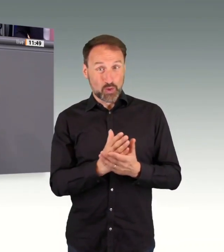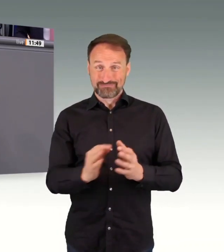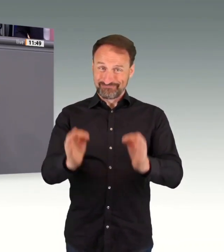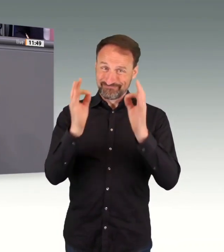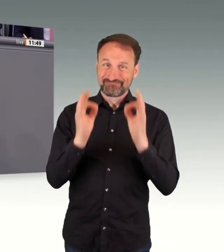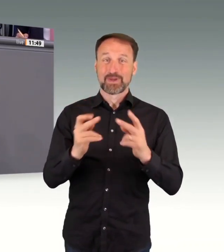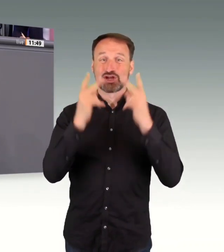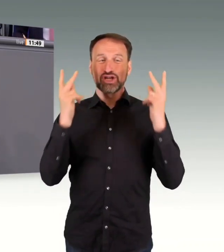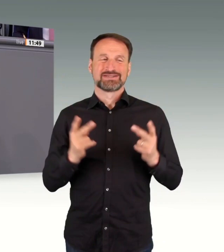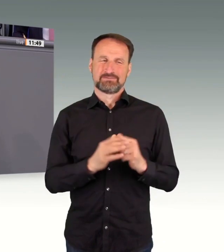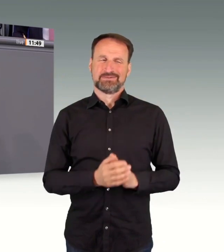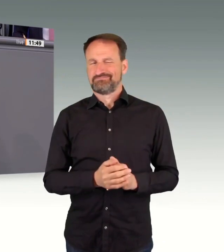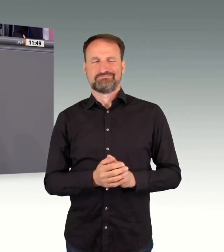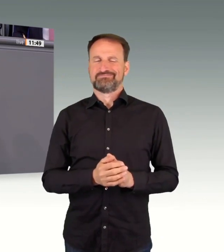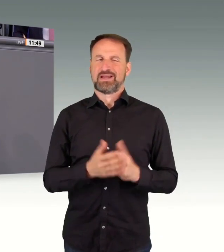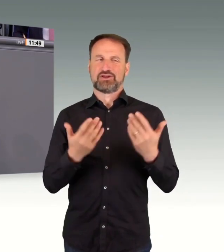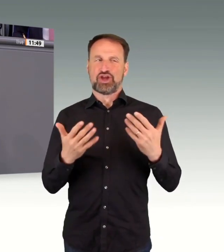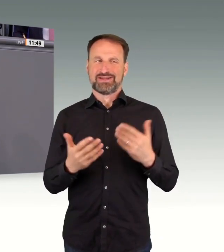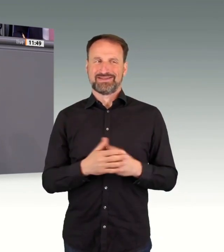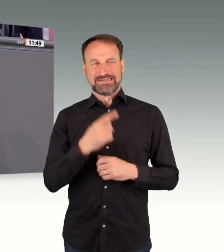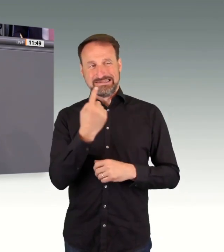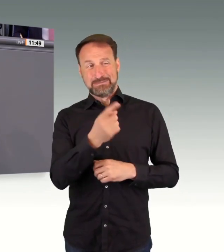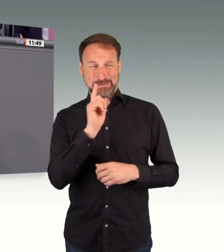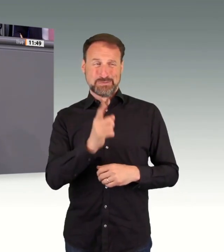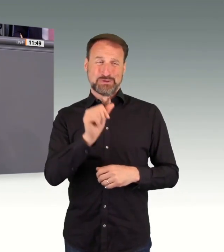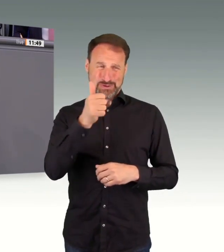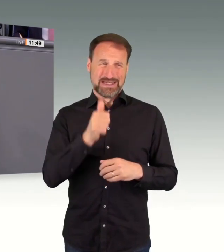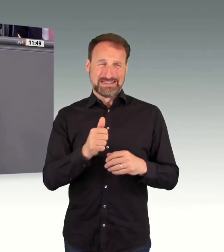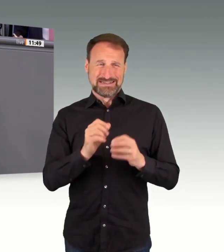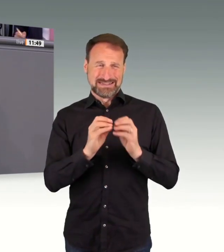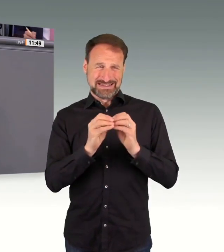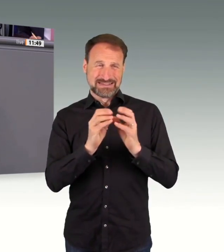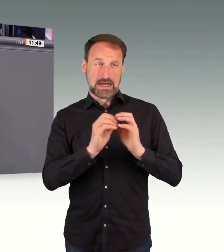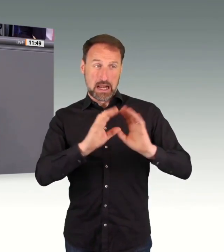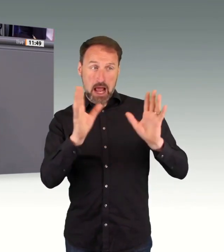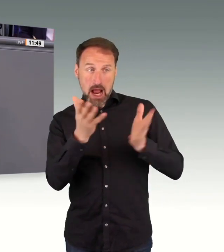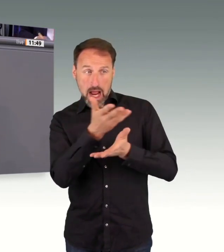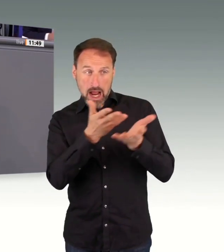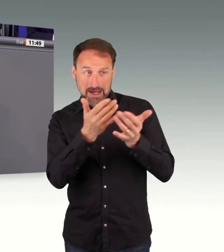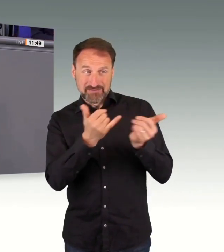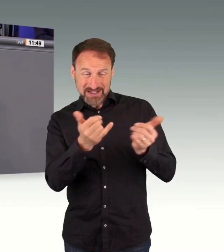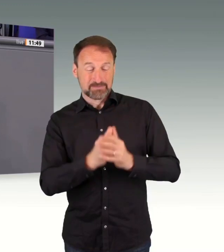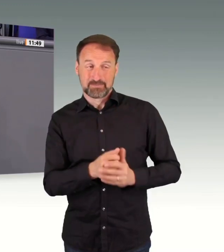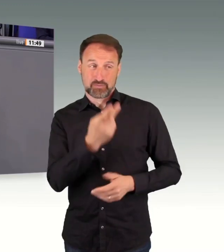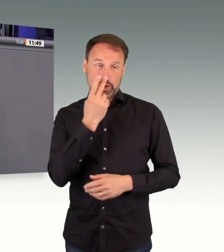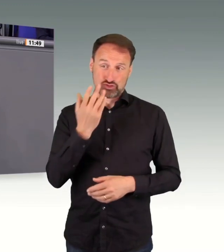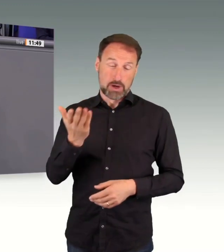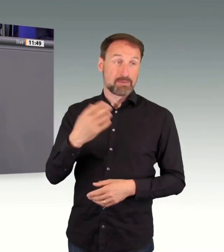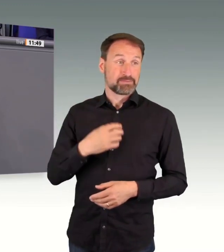eigenen Reihen klären. Es reicht, einen Blick nach Bayern, um festzustellen, dass die Union nicht das Gaspedal zur